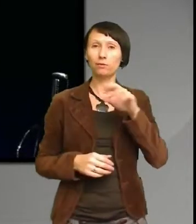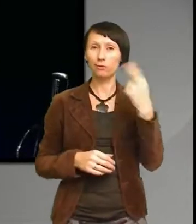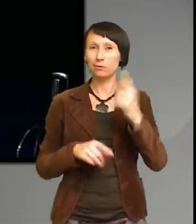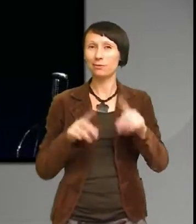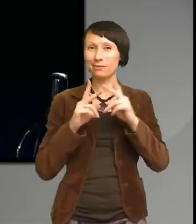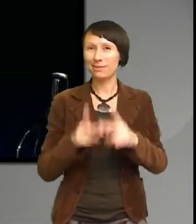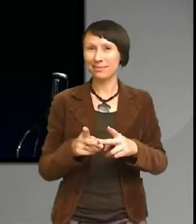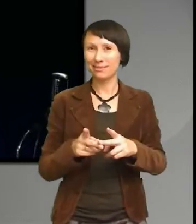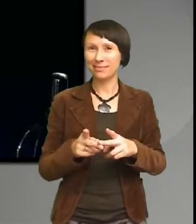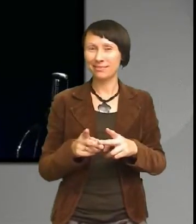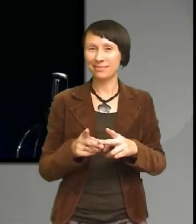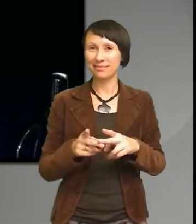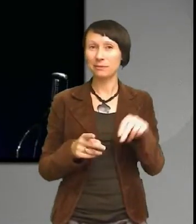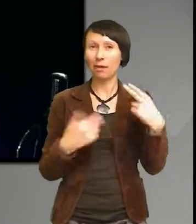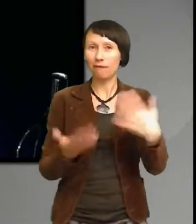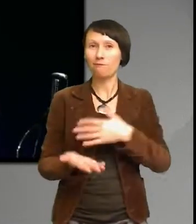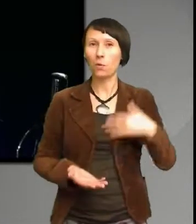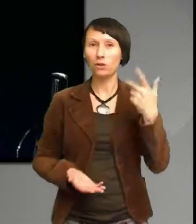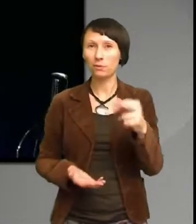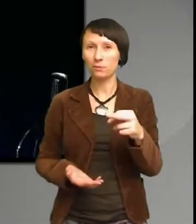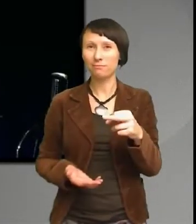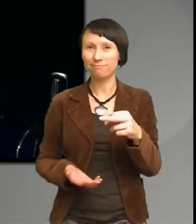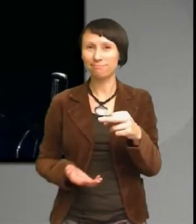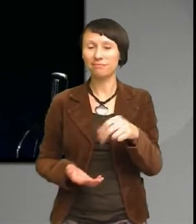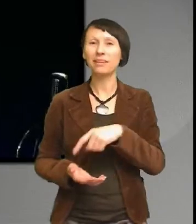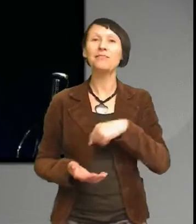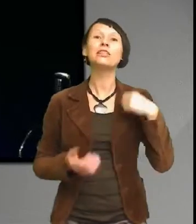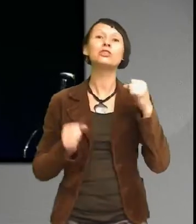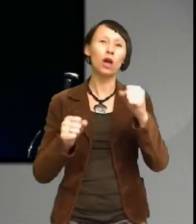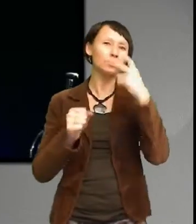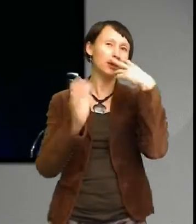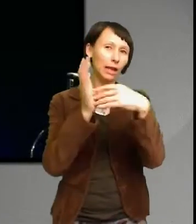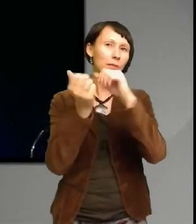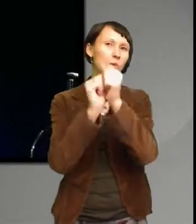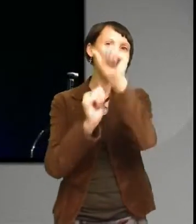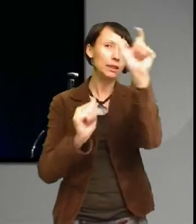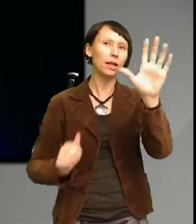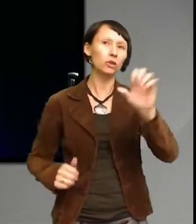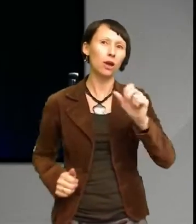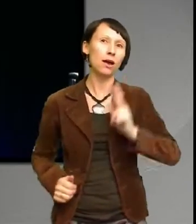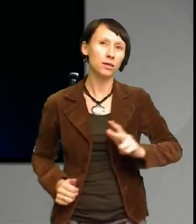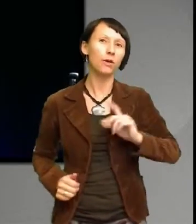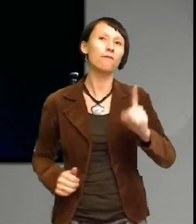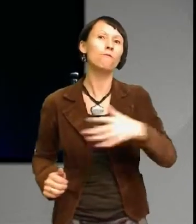nu är det vår tur att se till att politikerna tar ansvar för vår gemensamma framtid